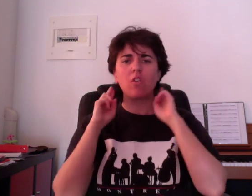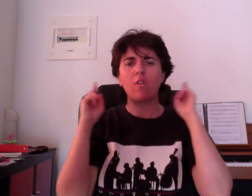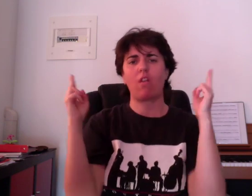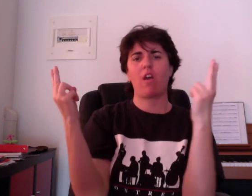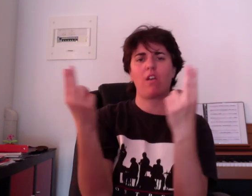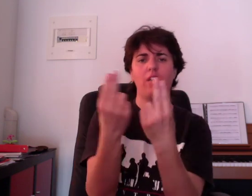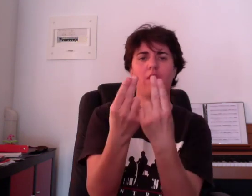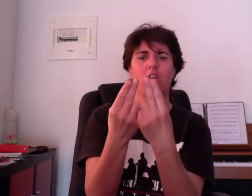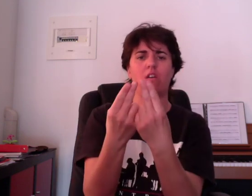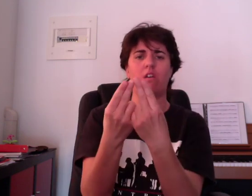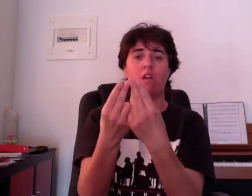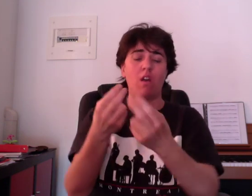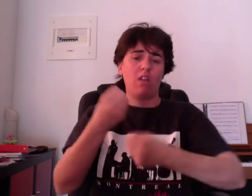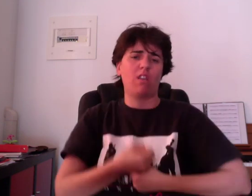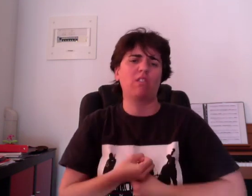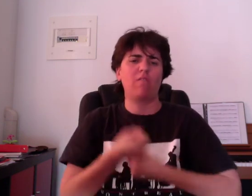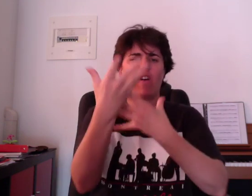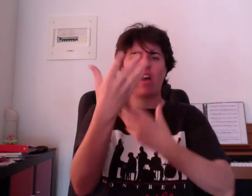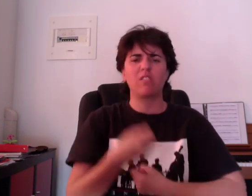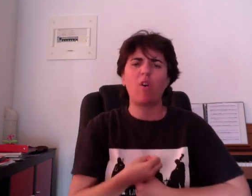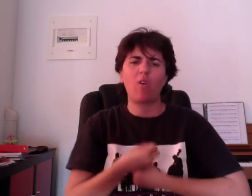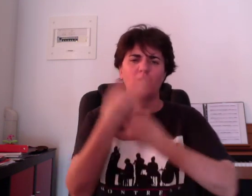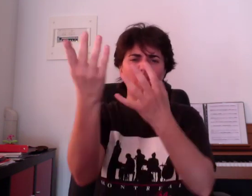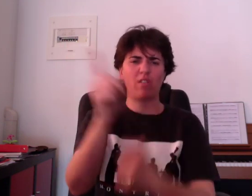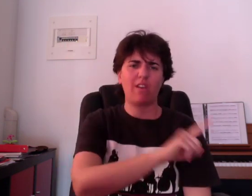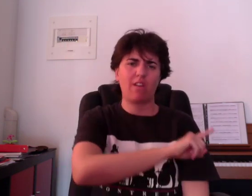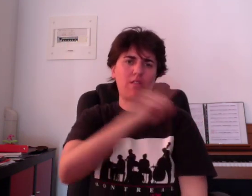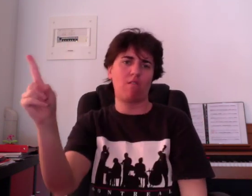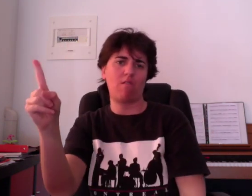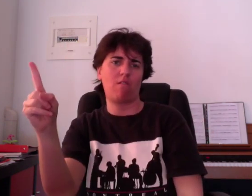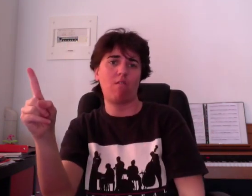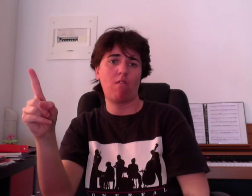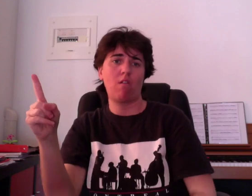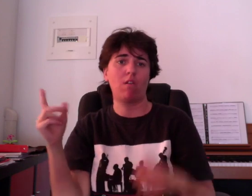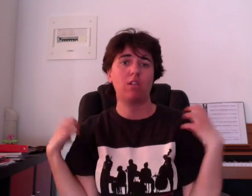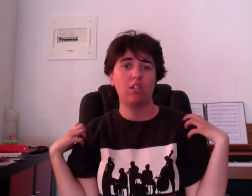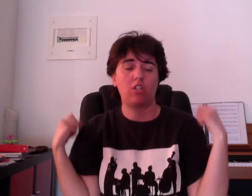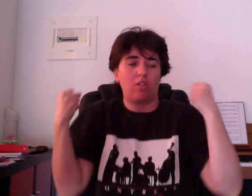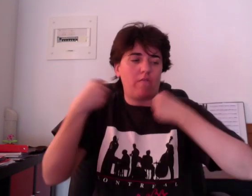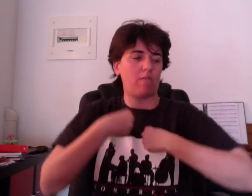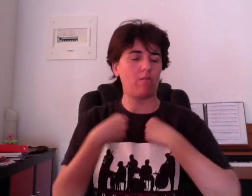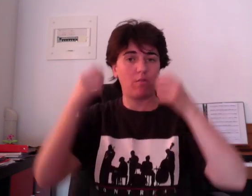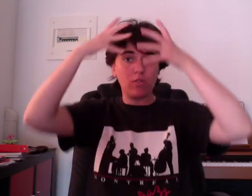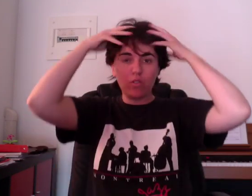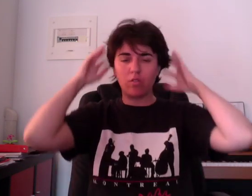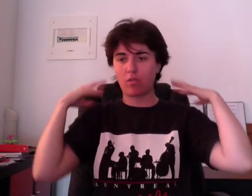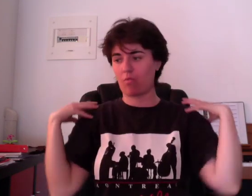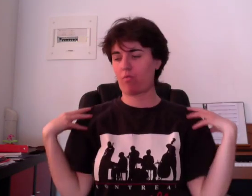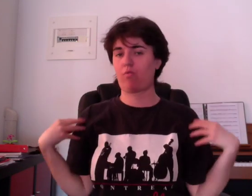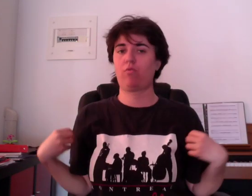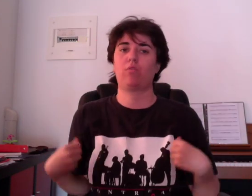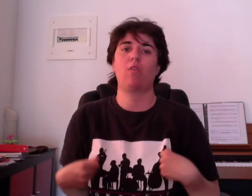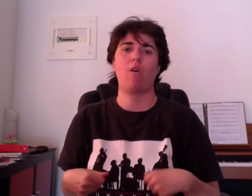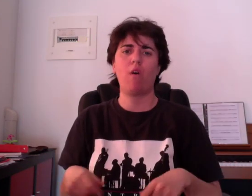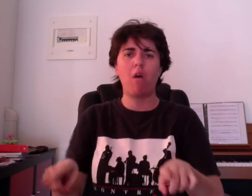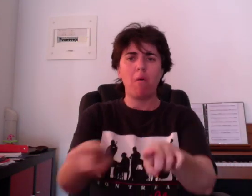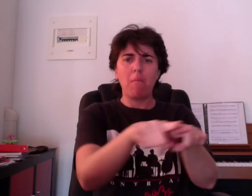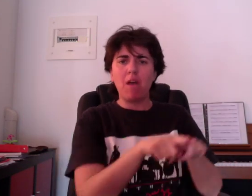laïque Une autre façon de dire non Des cheveux longs jusqu'en plus ans Même